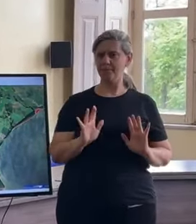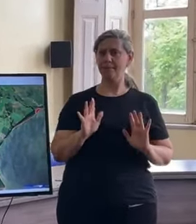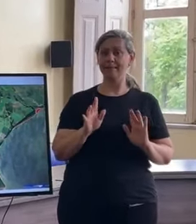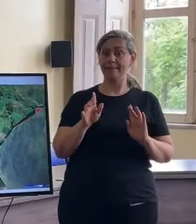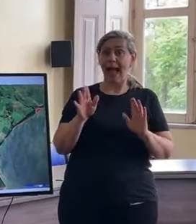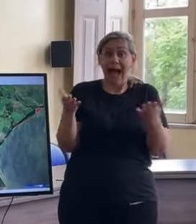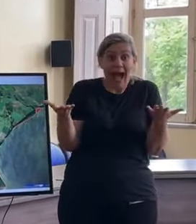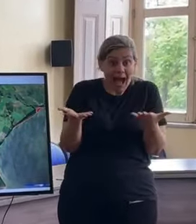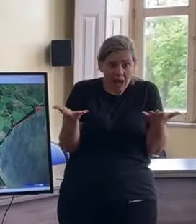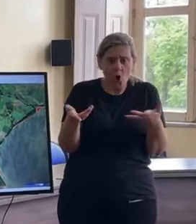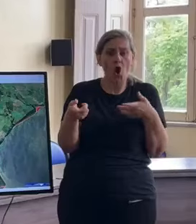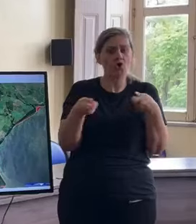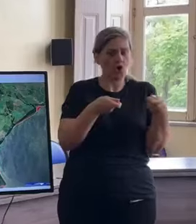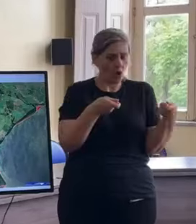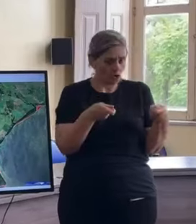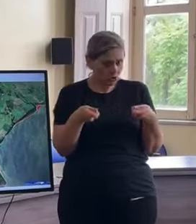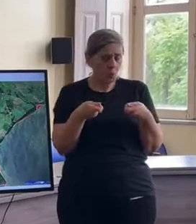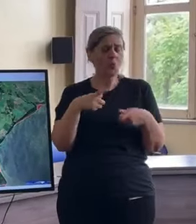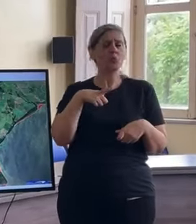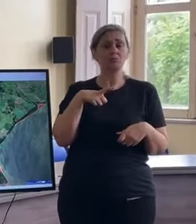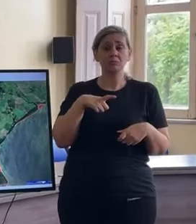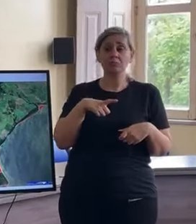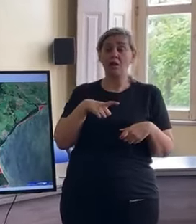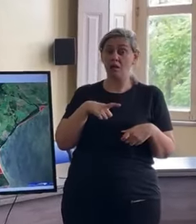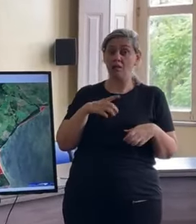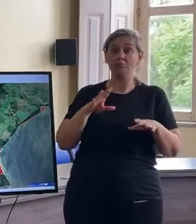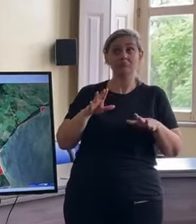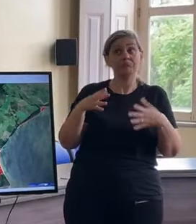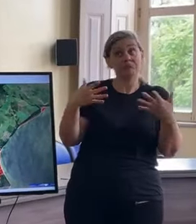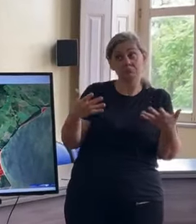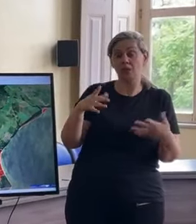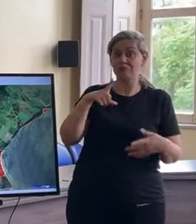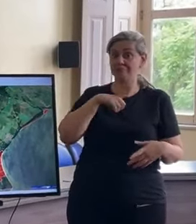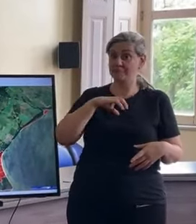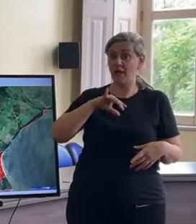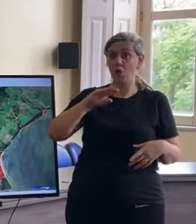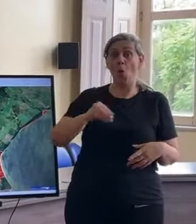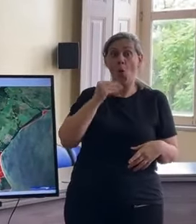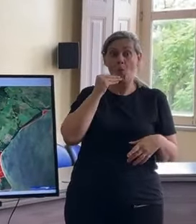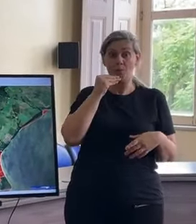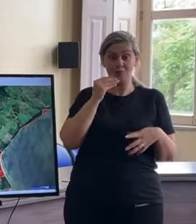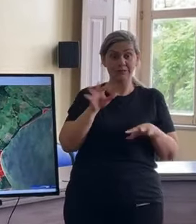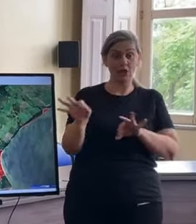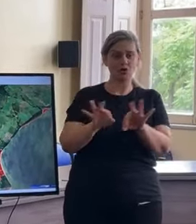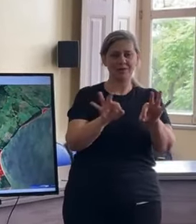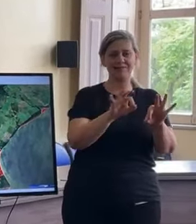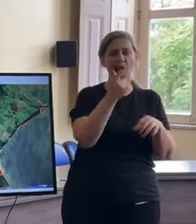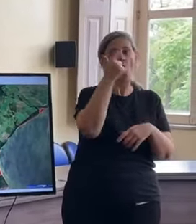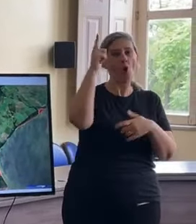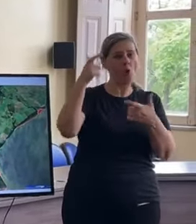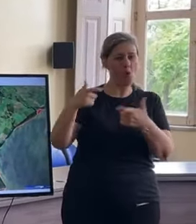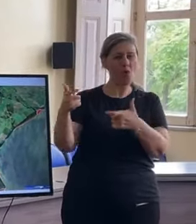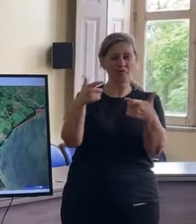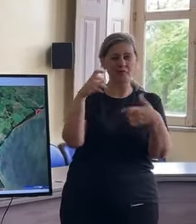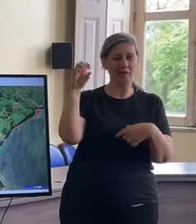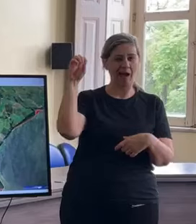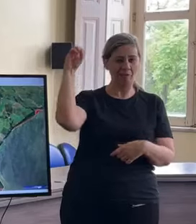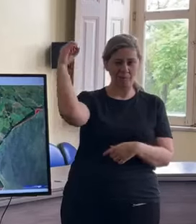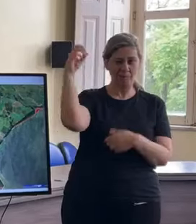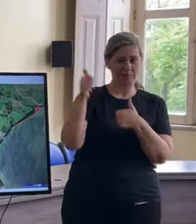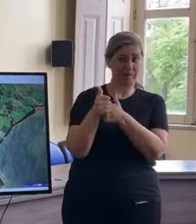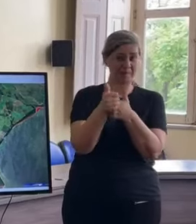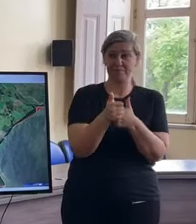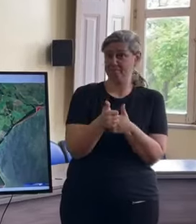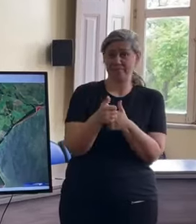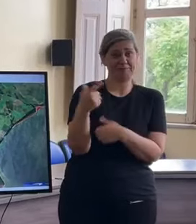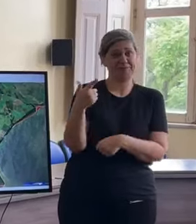estão sob controle ainda, nós temos essa oportunidade que nos é dada, outras regiões não tiveram essa mesma oportunidade, então